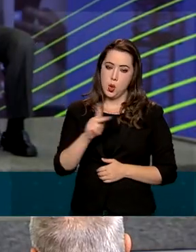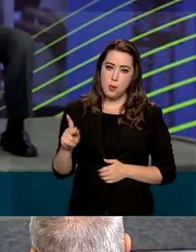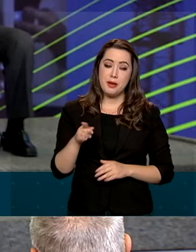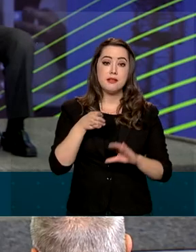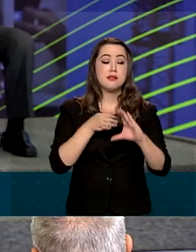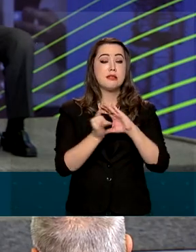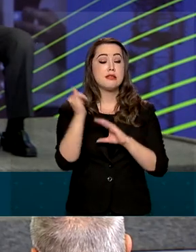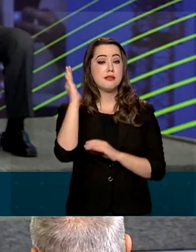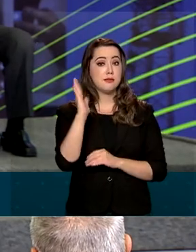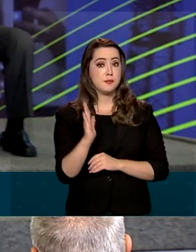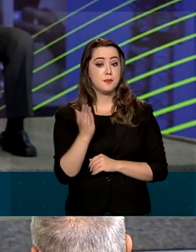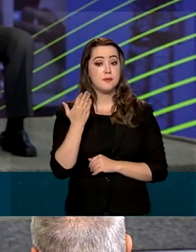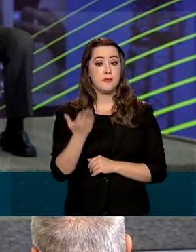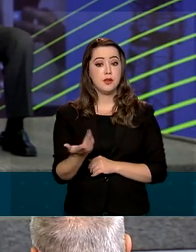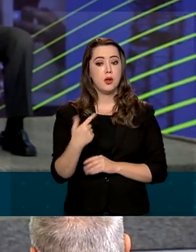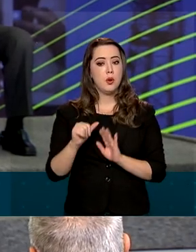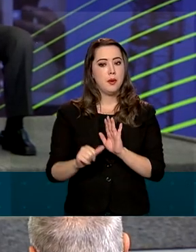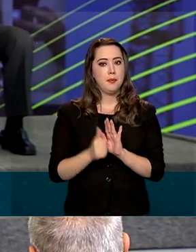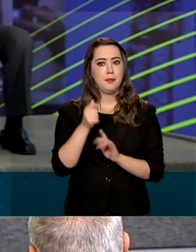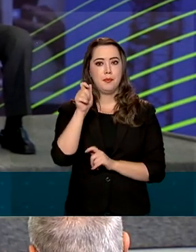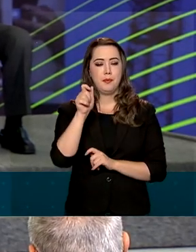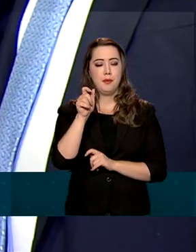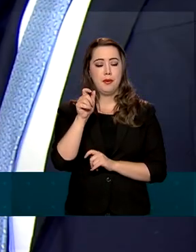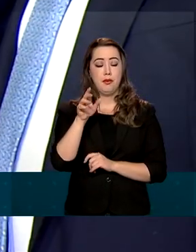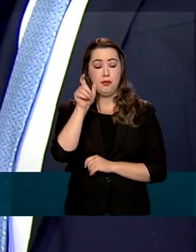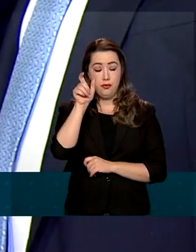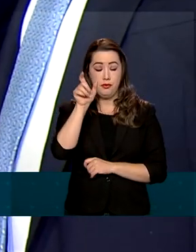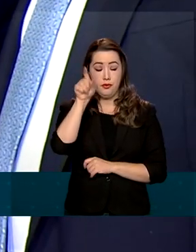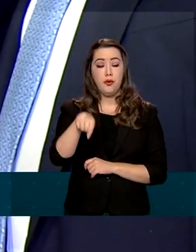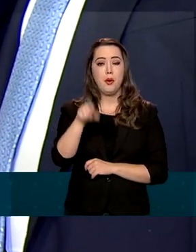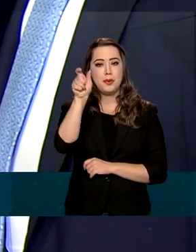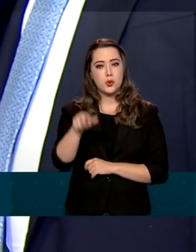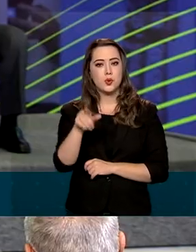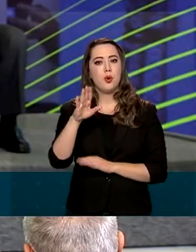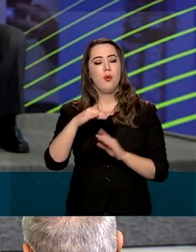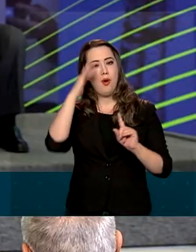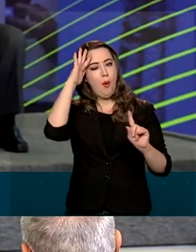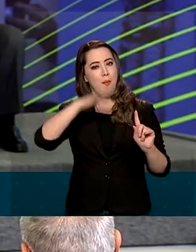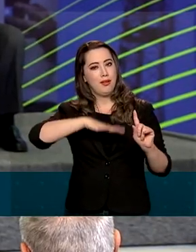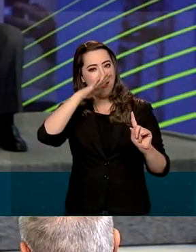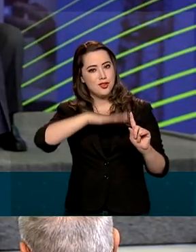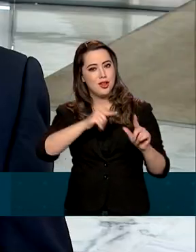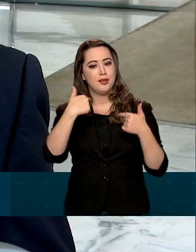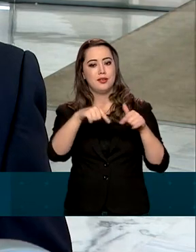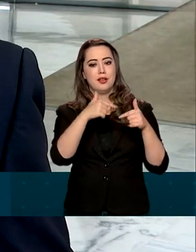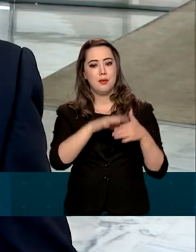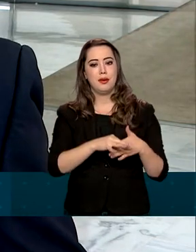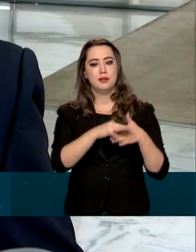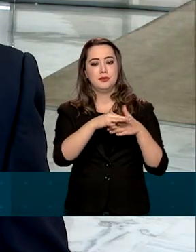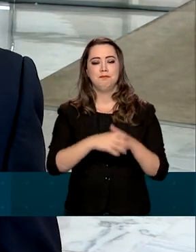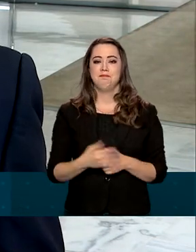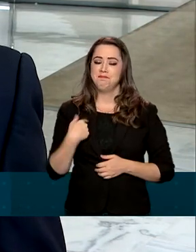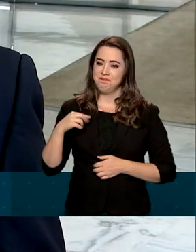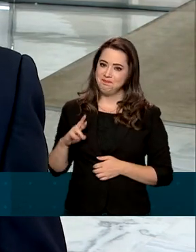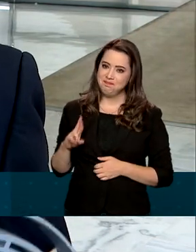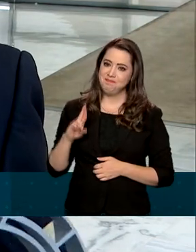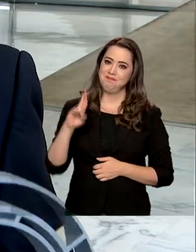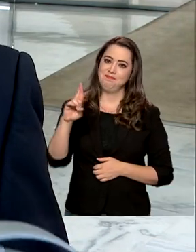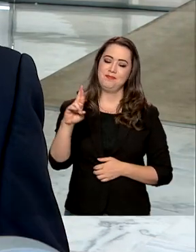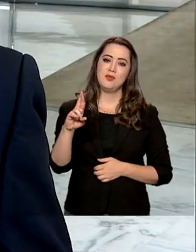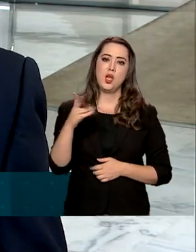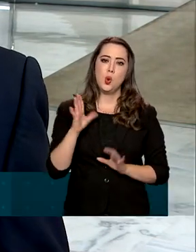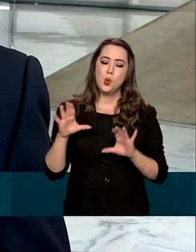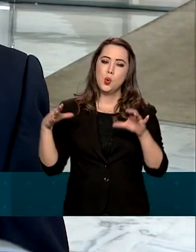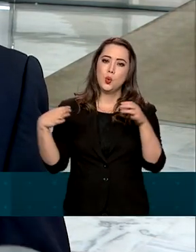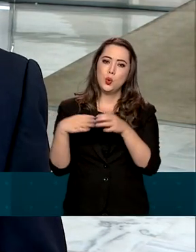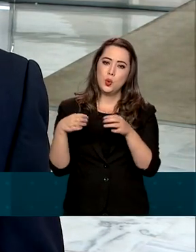Comunicação, o EBC, foi um dos homenageados pelo trabalho desenvolvido à frente da empresa. Eu estou representando aqui o